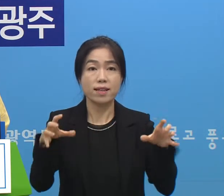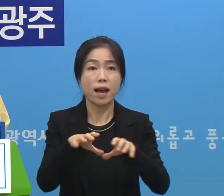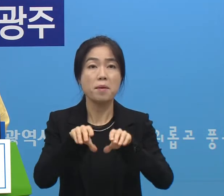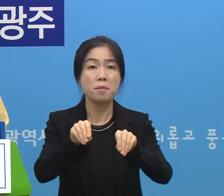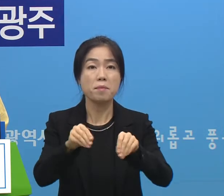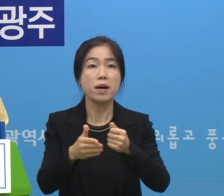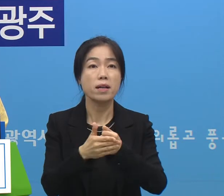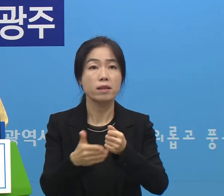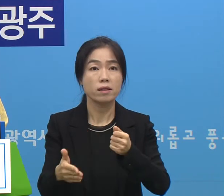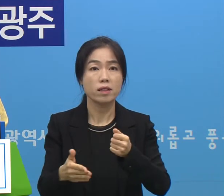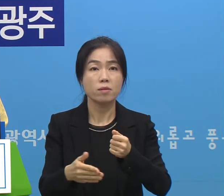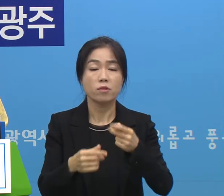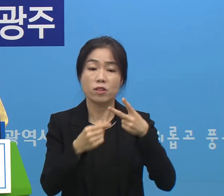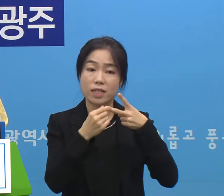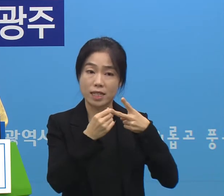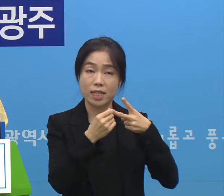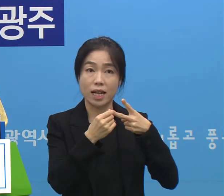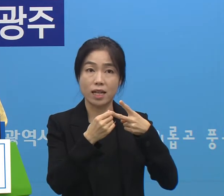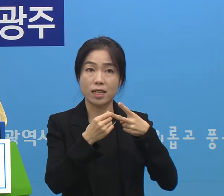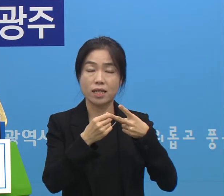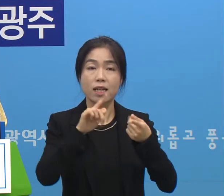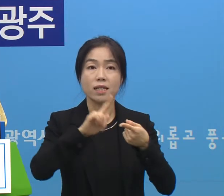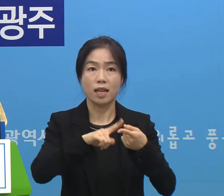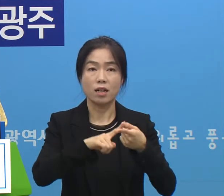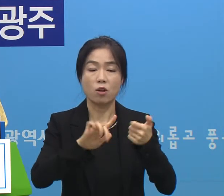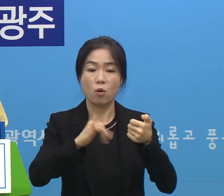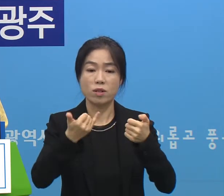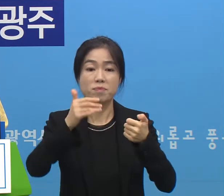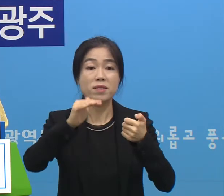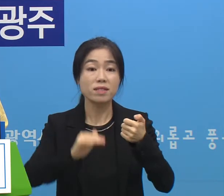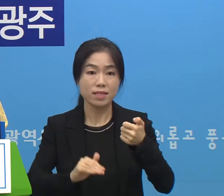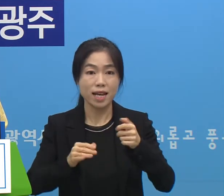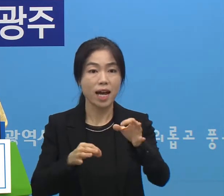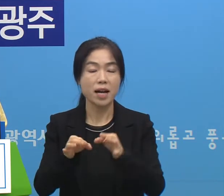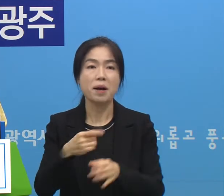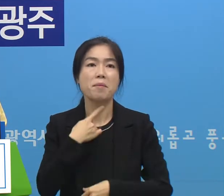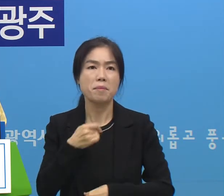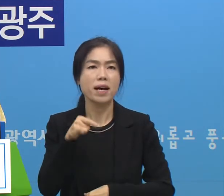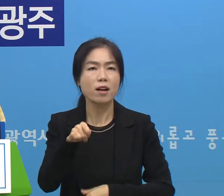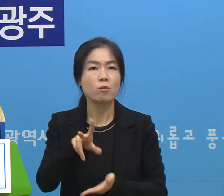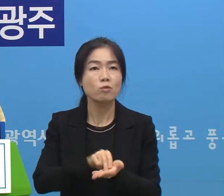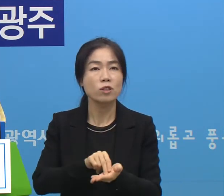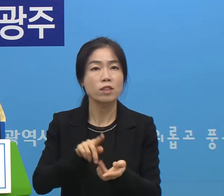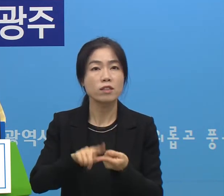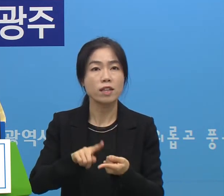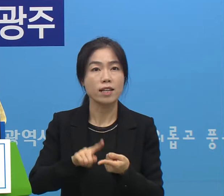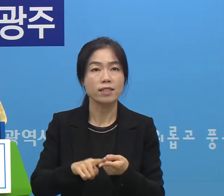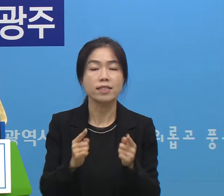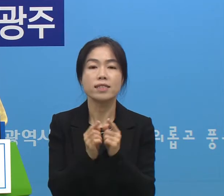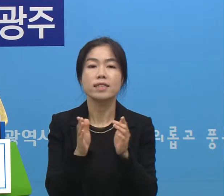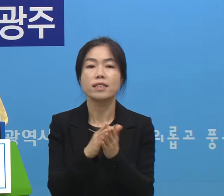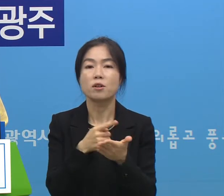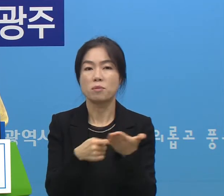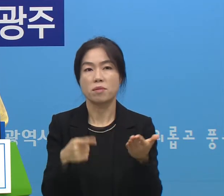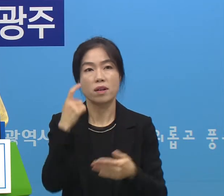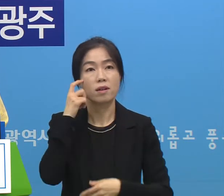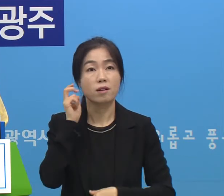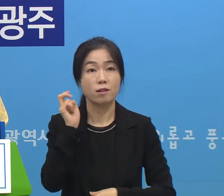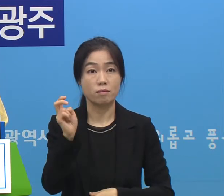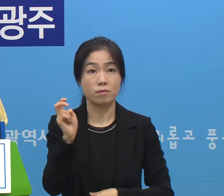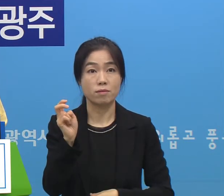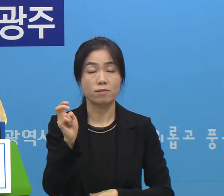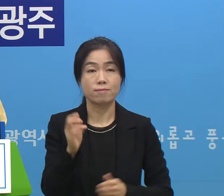2단계를 유지하기 때문에 50인 이하로만 영업을 한 부분 이런 부분들은 이제 직접적인 타격이 될 것이고